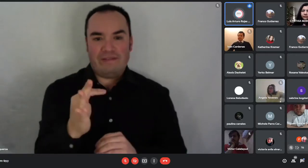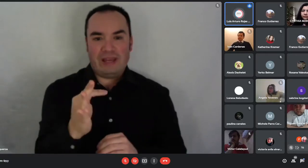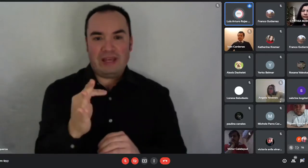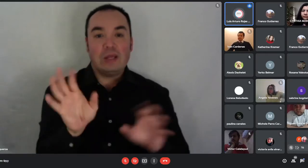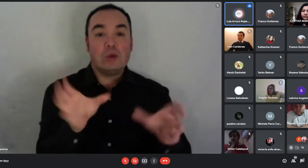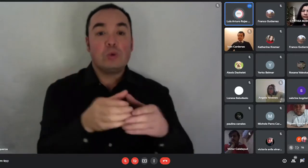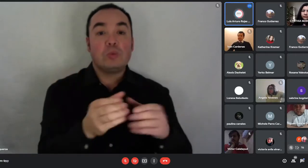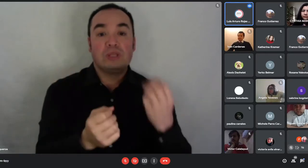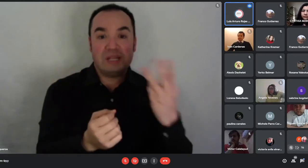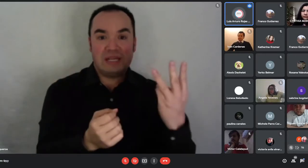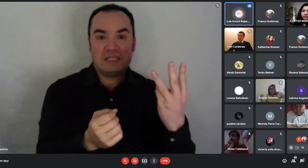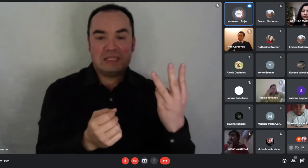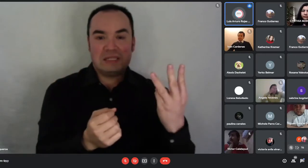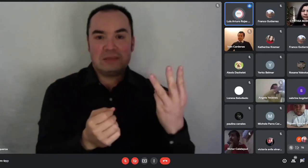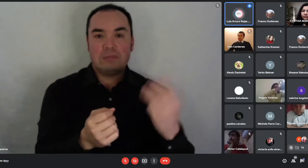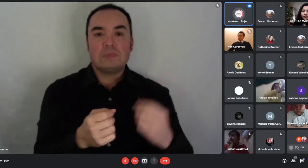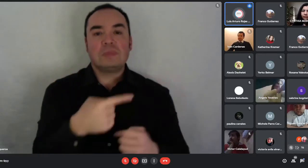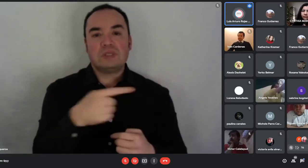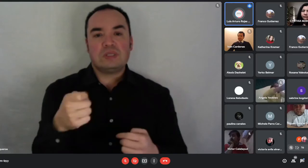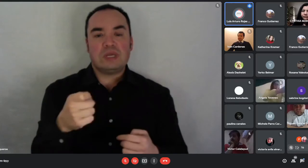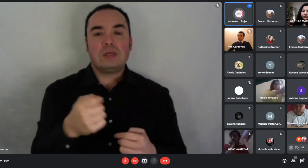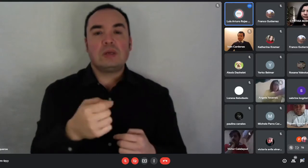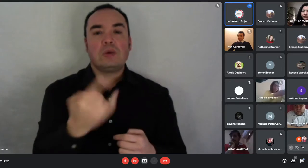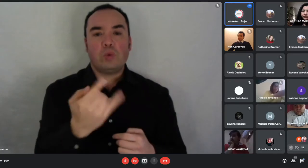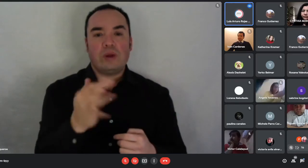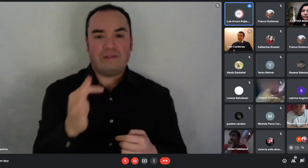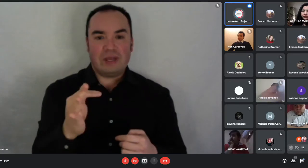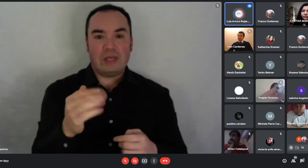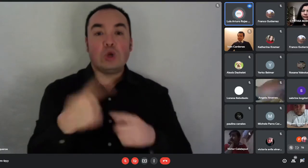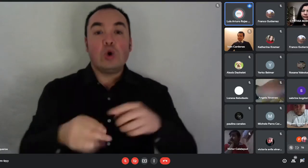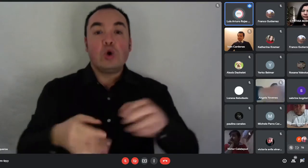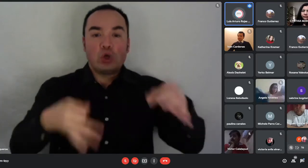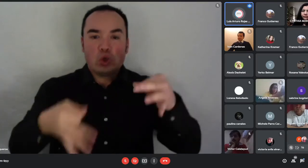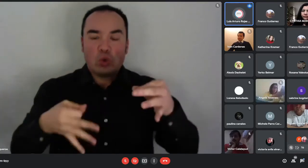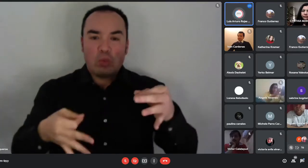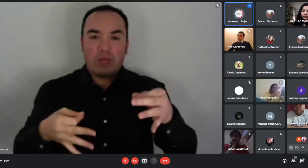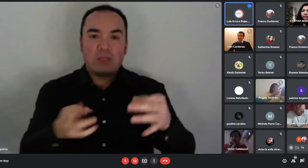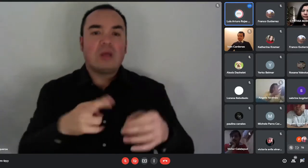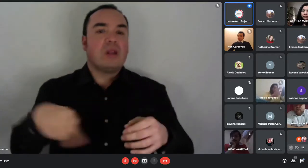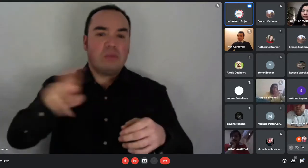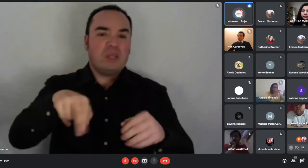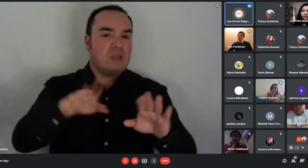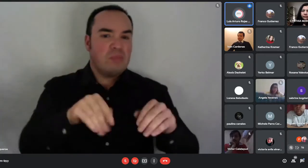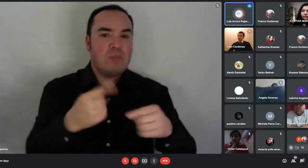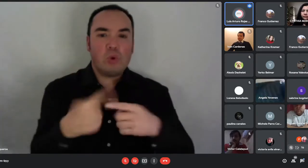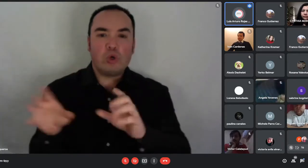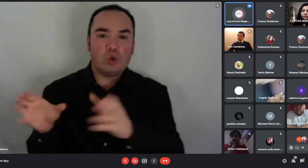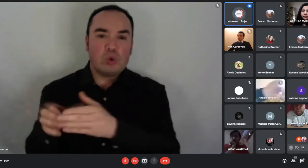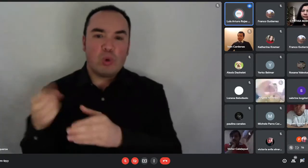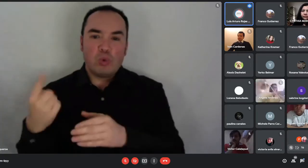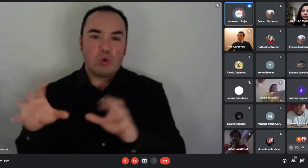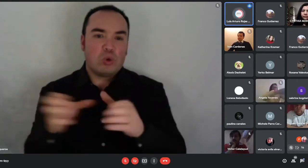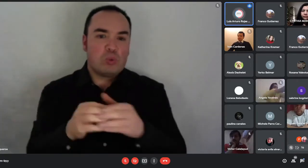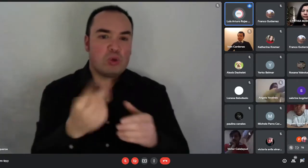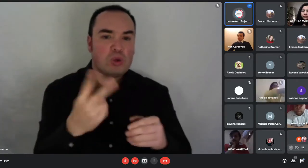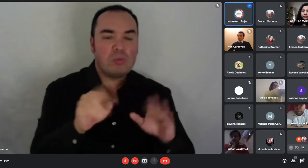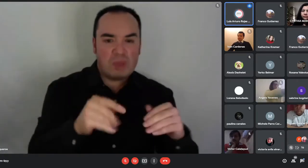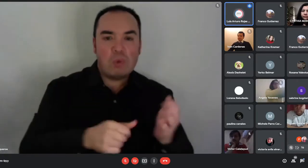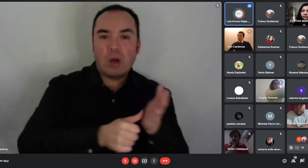repiten. Presentar la cédula de entidad por ambos lados del postulante y también de los mayores de edad que sean declarados en el grupo